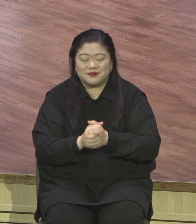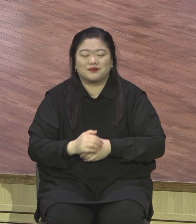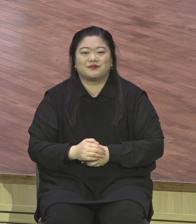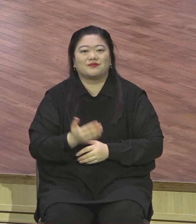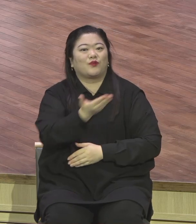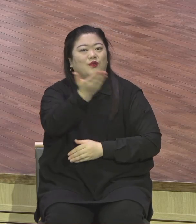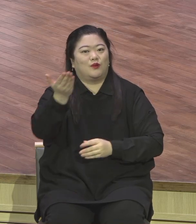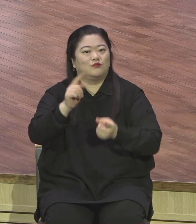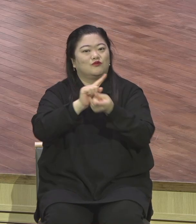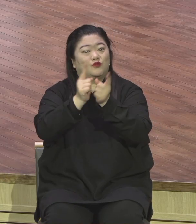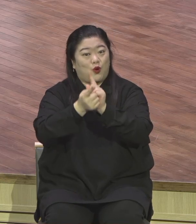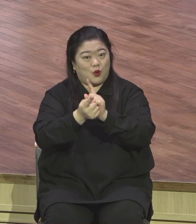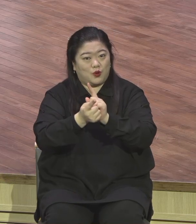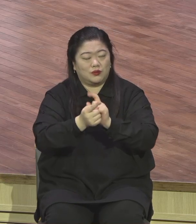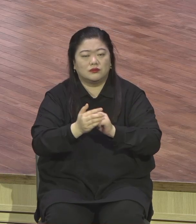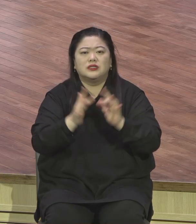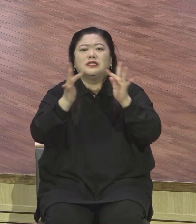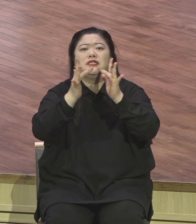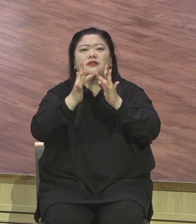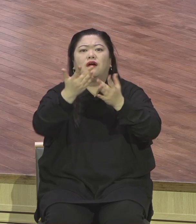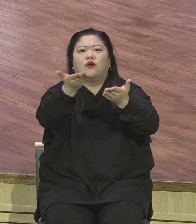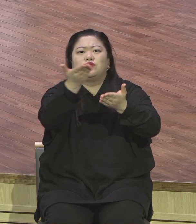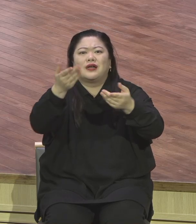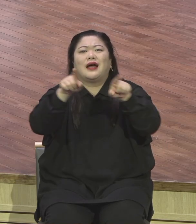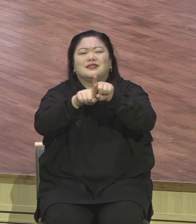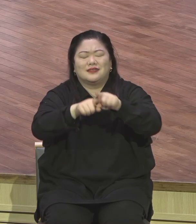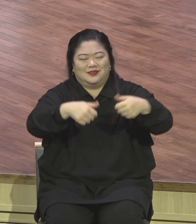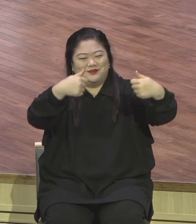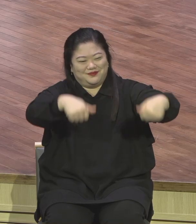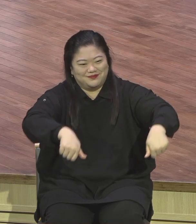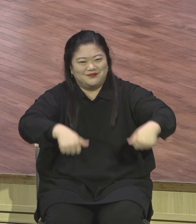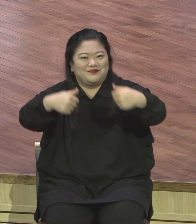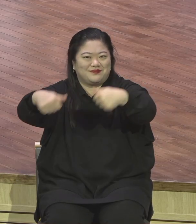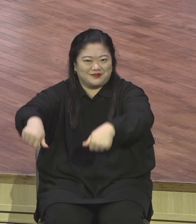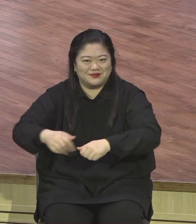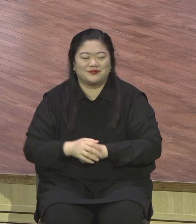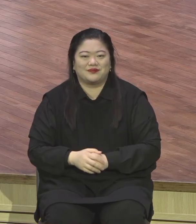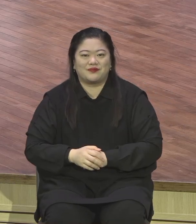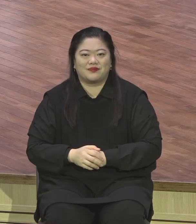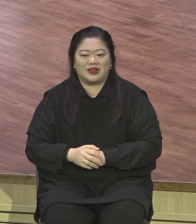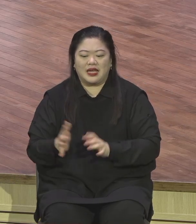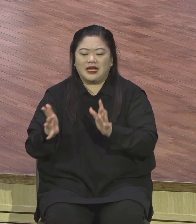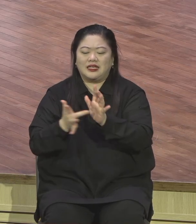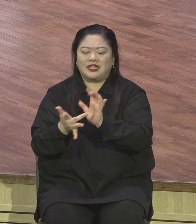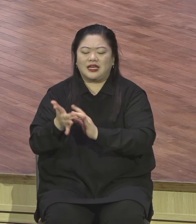서로 다 온난 인사합시다. 예수 안에서만 잠안식이 있습니다.